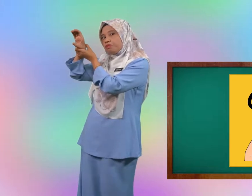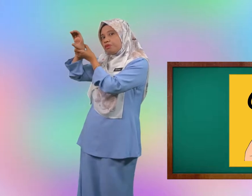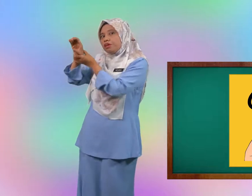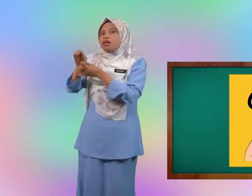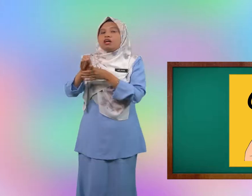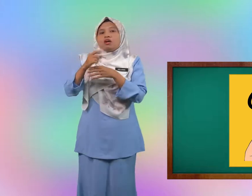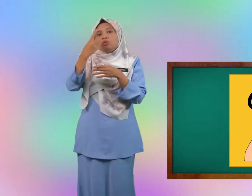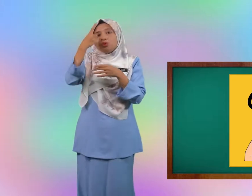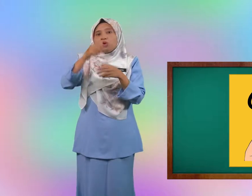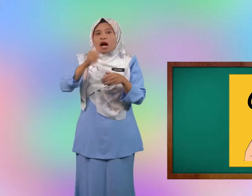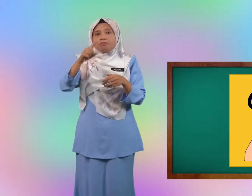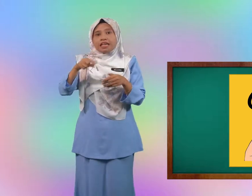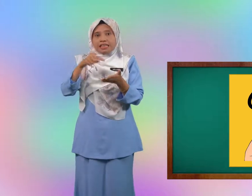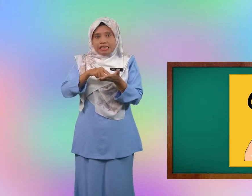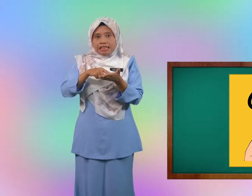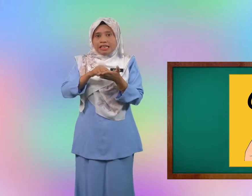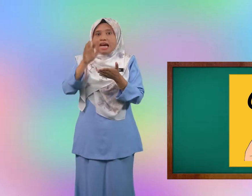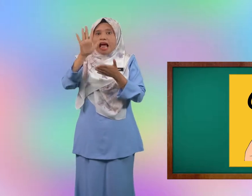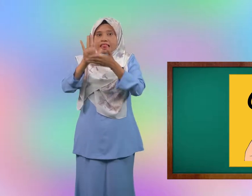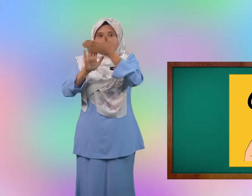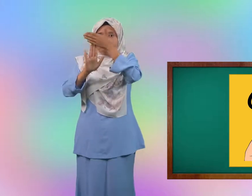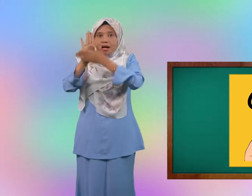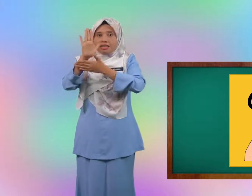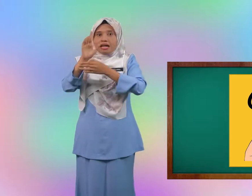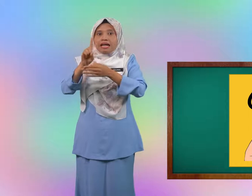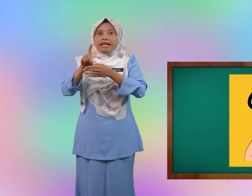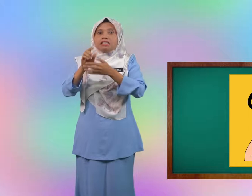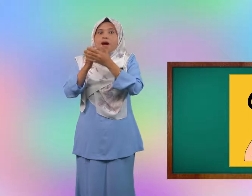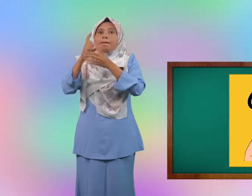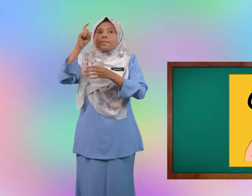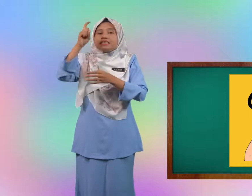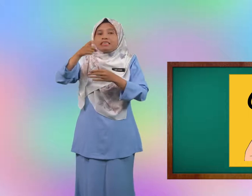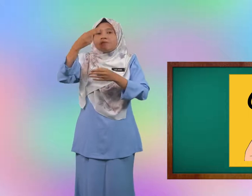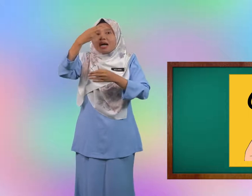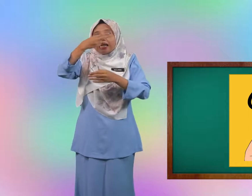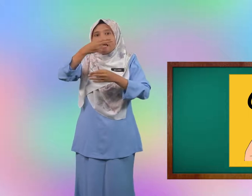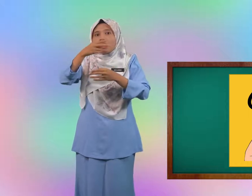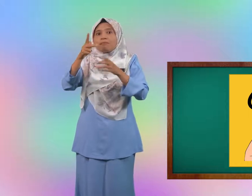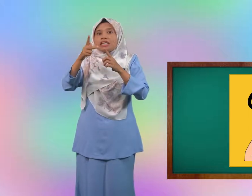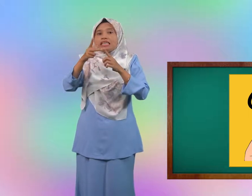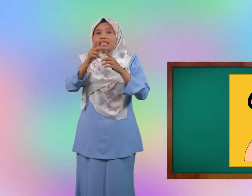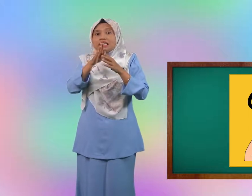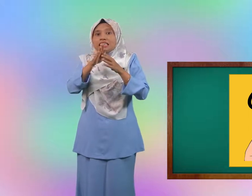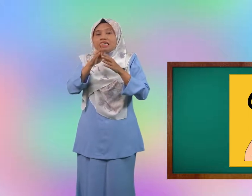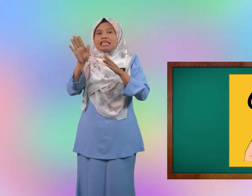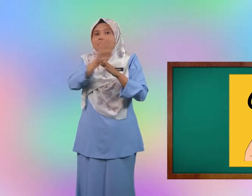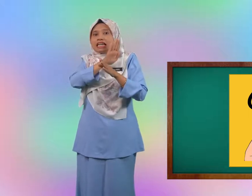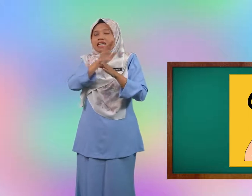Untuk abjad ini, tapak tangan mesti menghadap ke kiri.